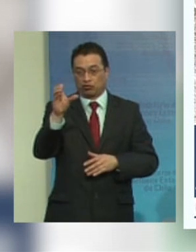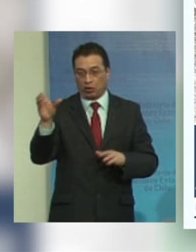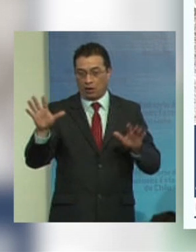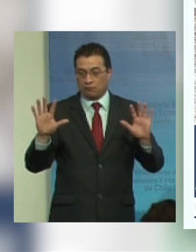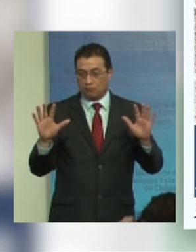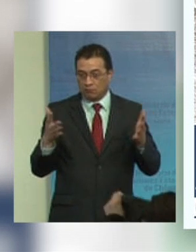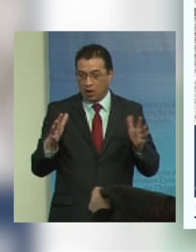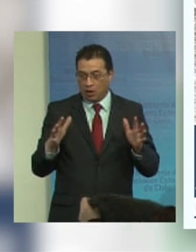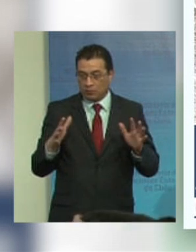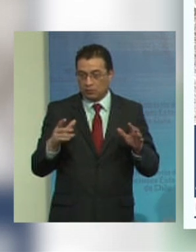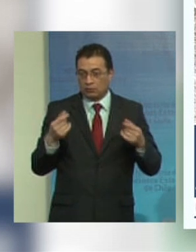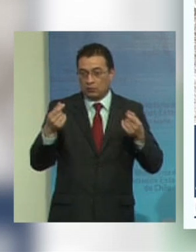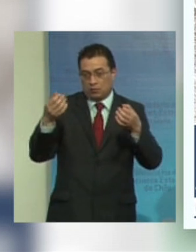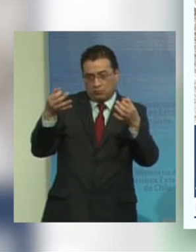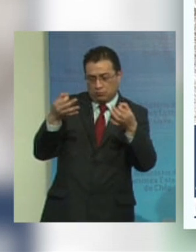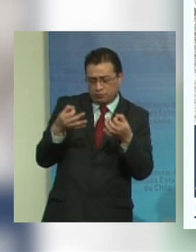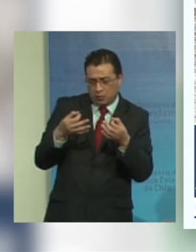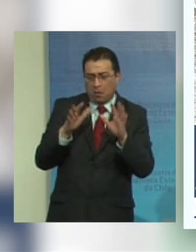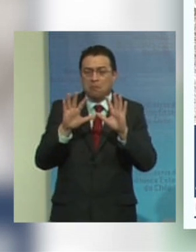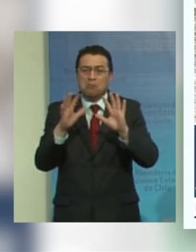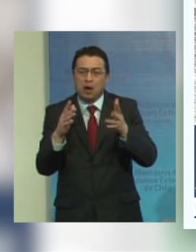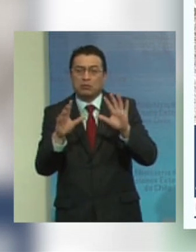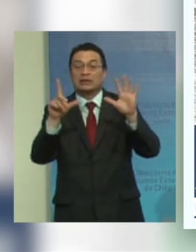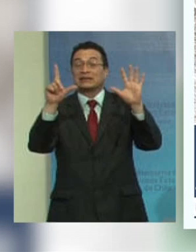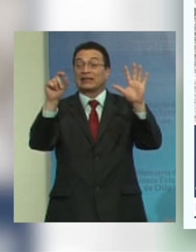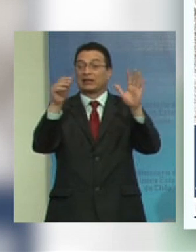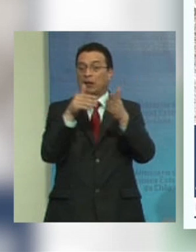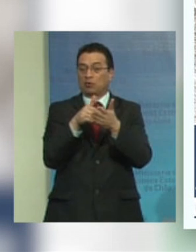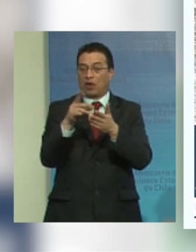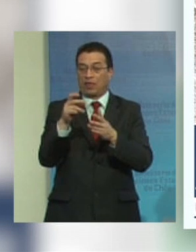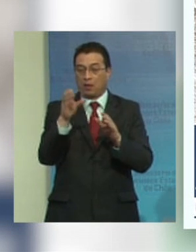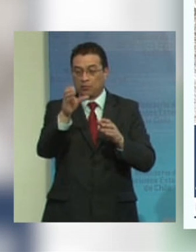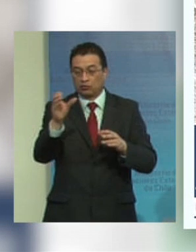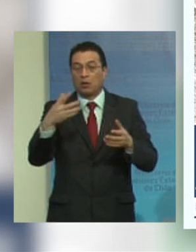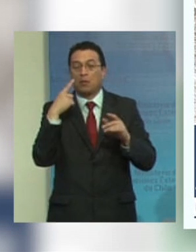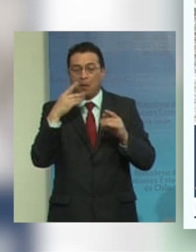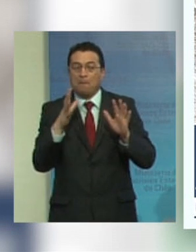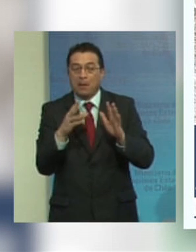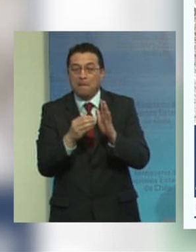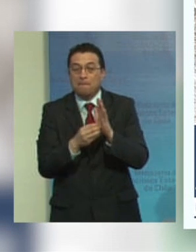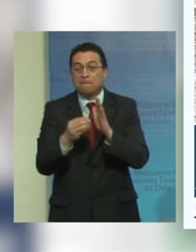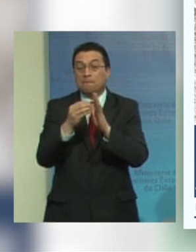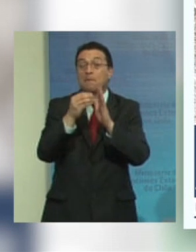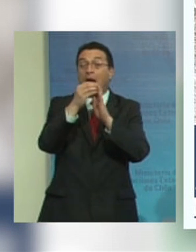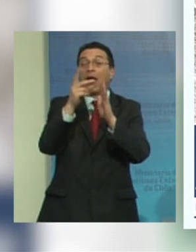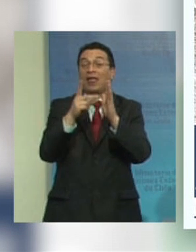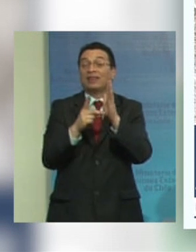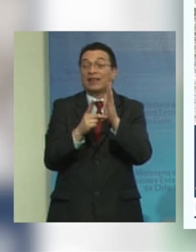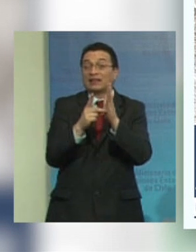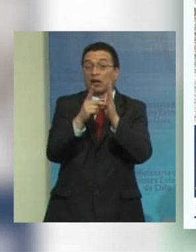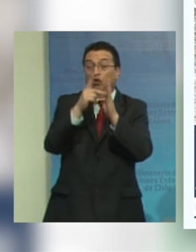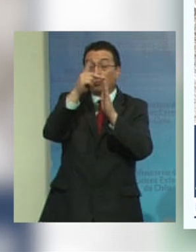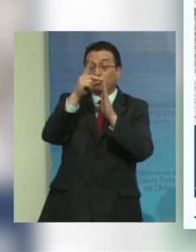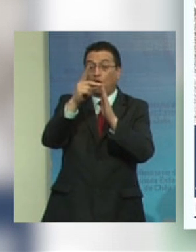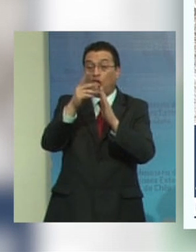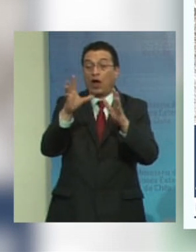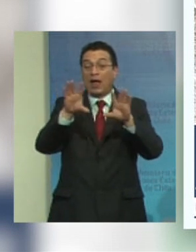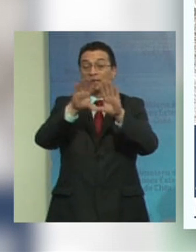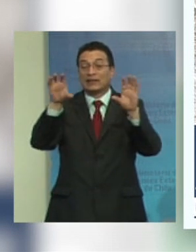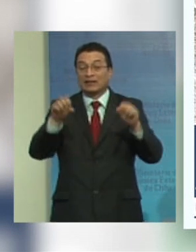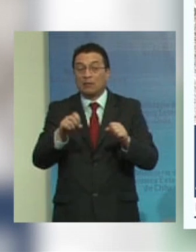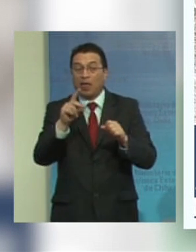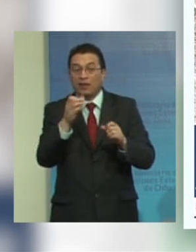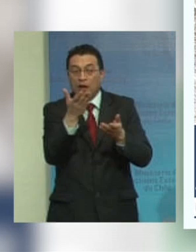cifras están subestimadas porque justamente mientras más en desarrollo están los sistemas de